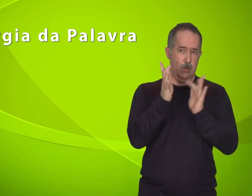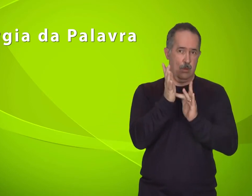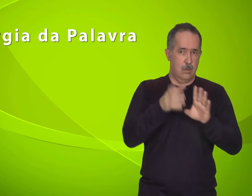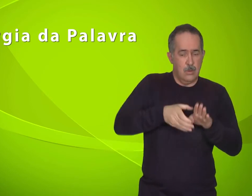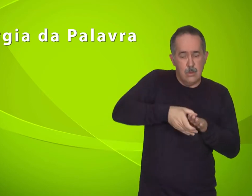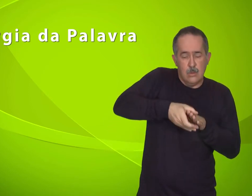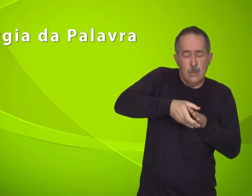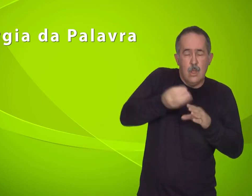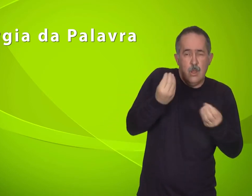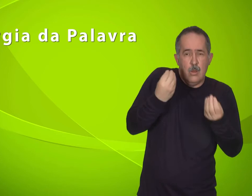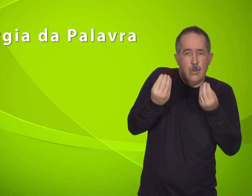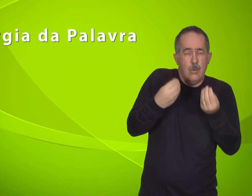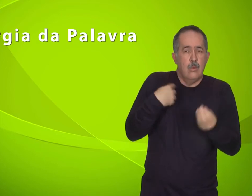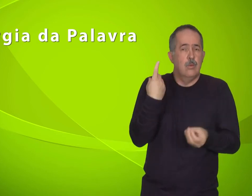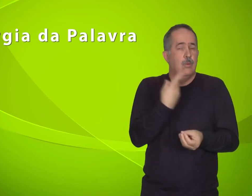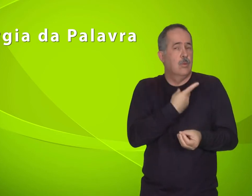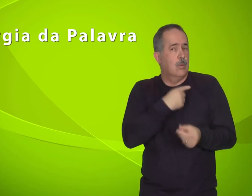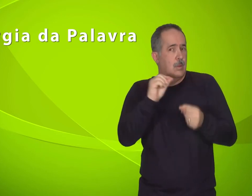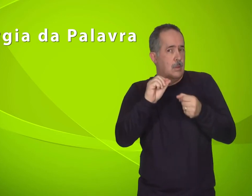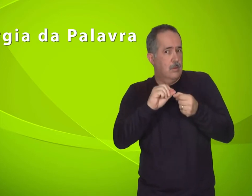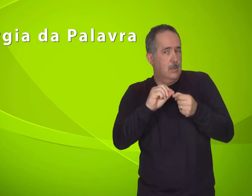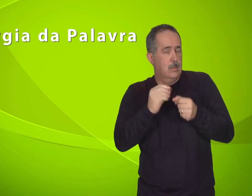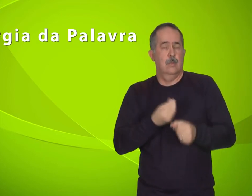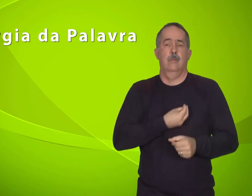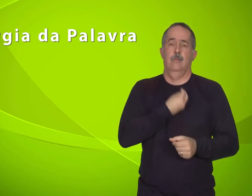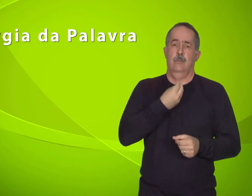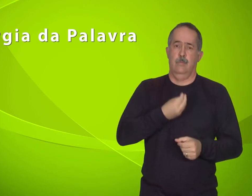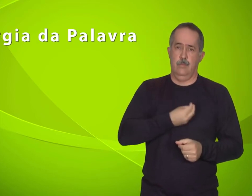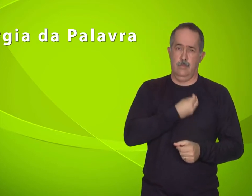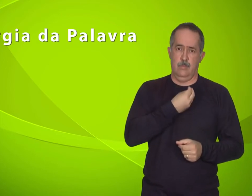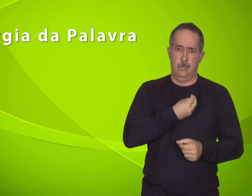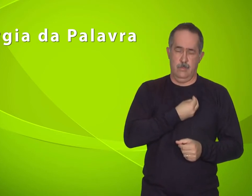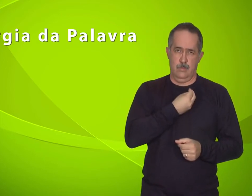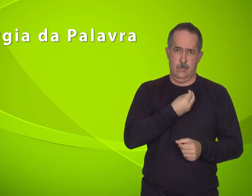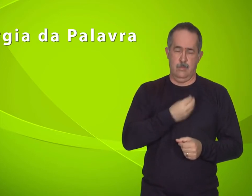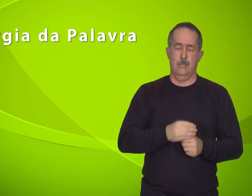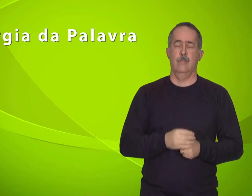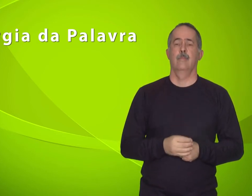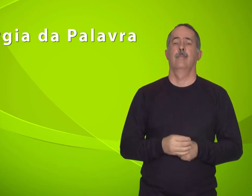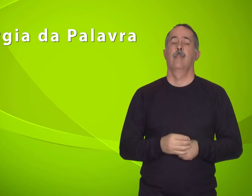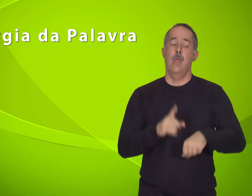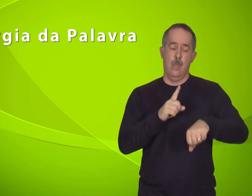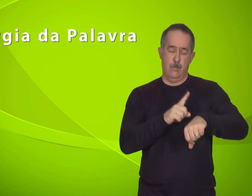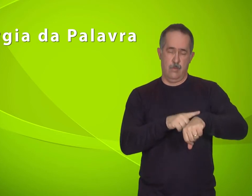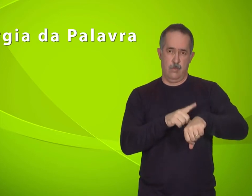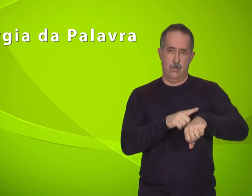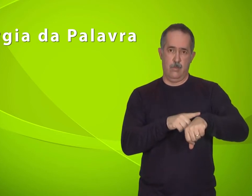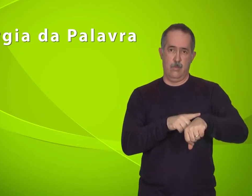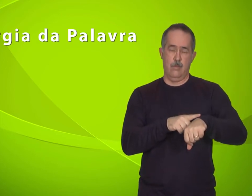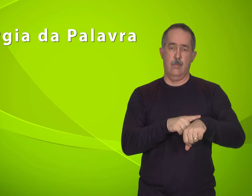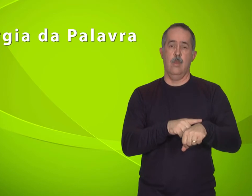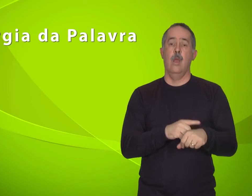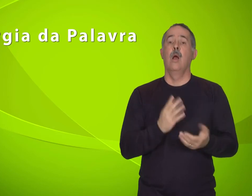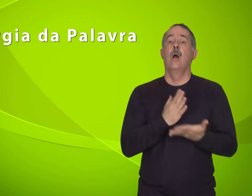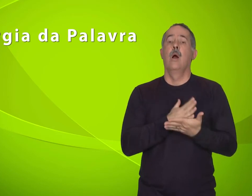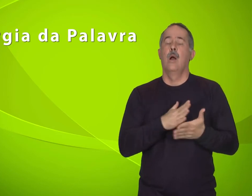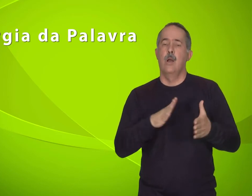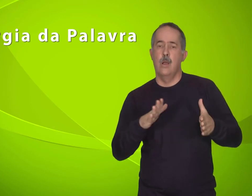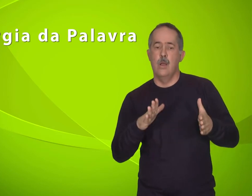como devemos agir e viver. Esse momento se encerra com as